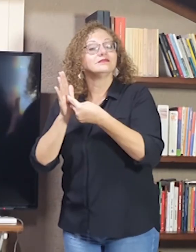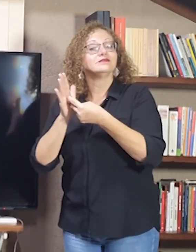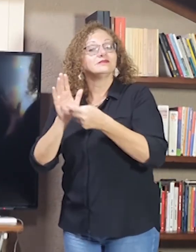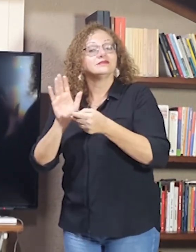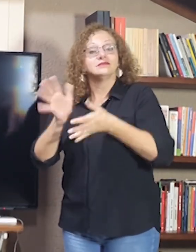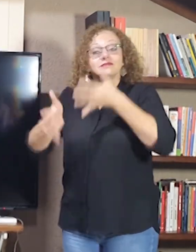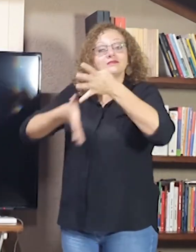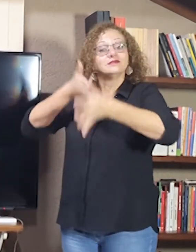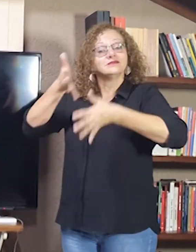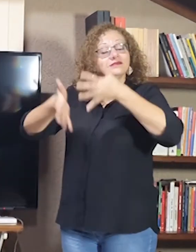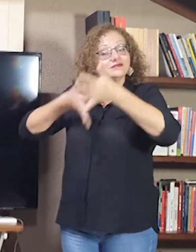Libras.